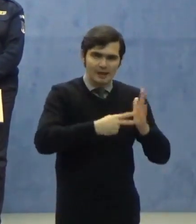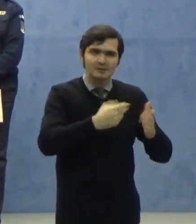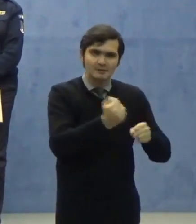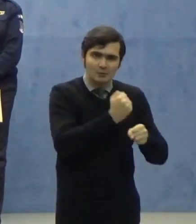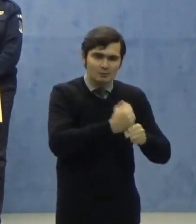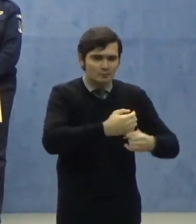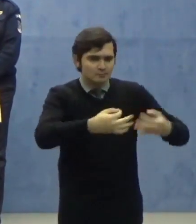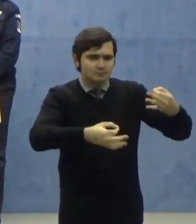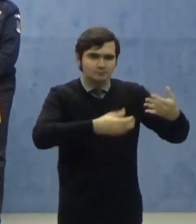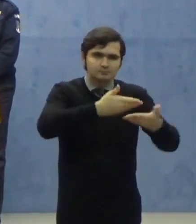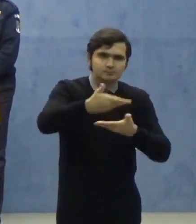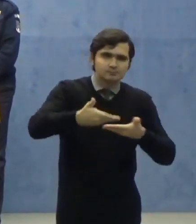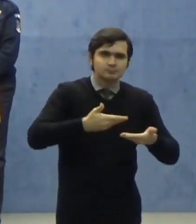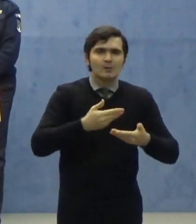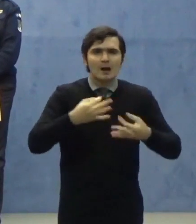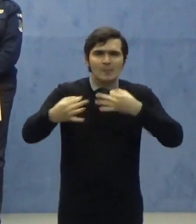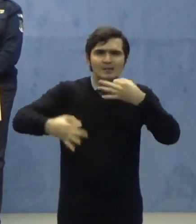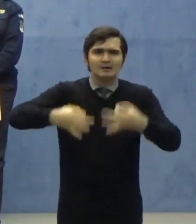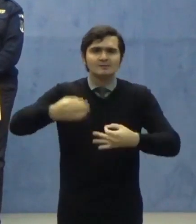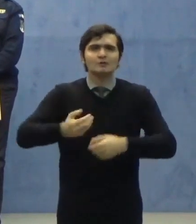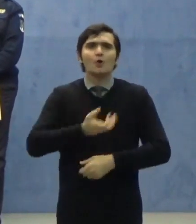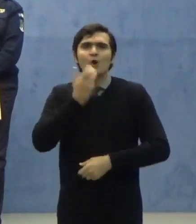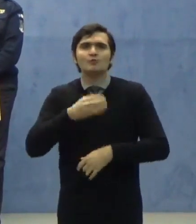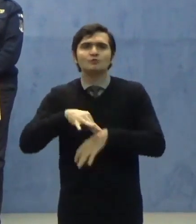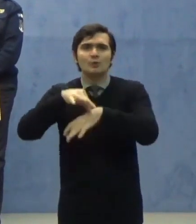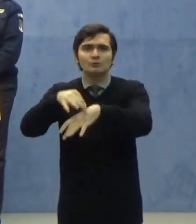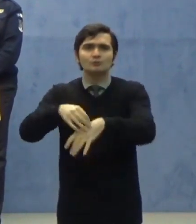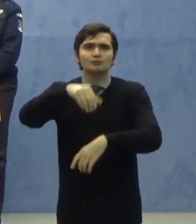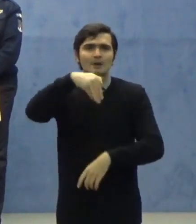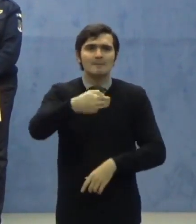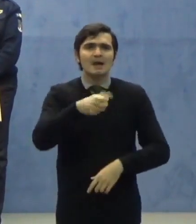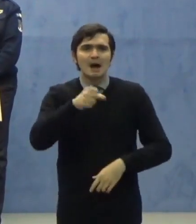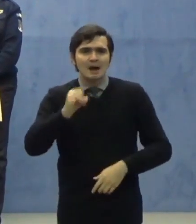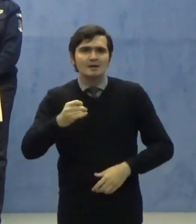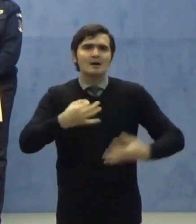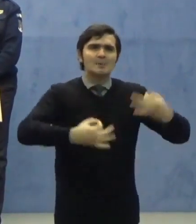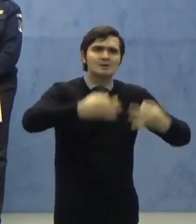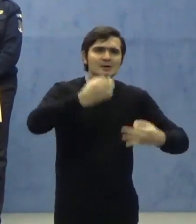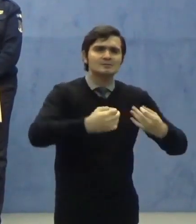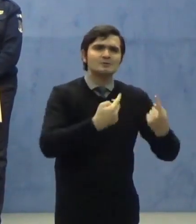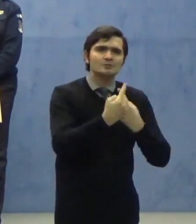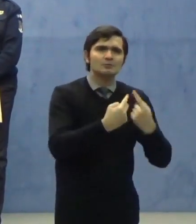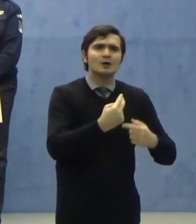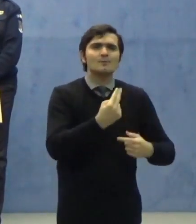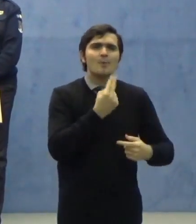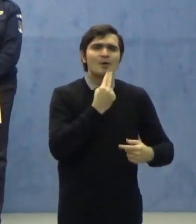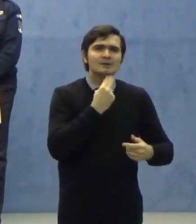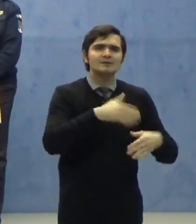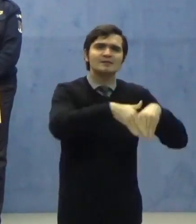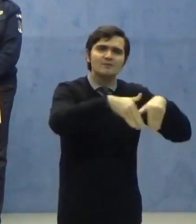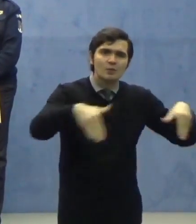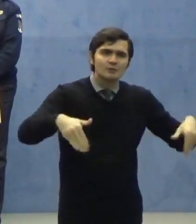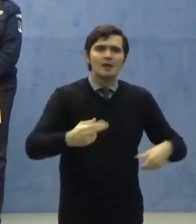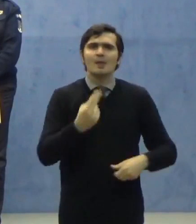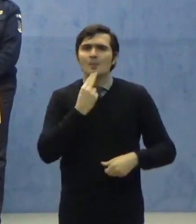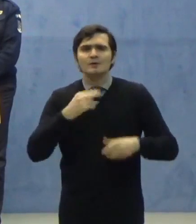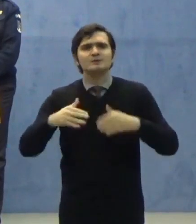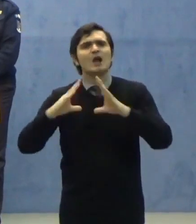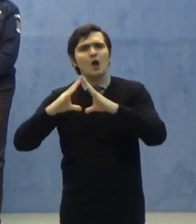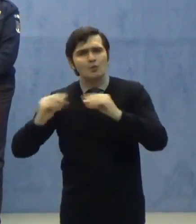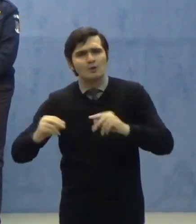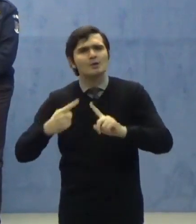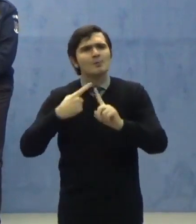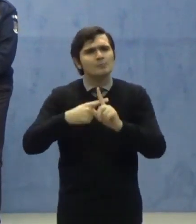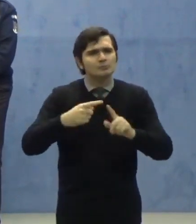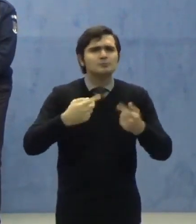Colegiul de Conducere al Ministerului Afacerilor Interne, cu colegii de la Poliția de Frontieră, Poliția Română și toți cei